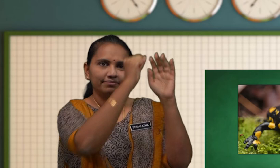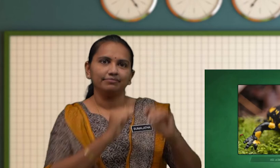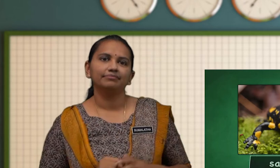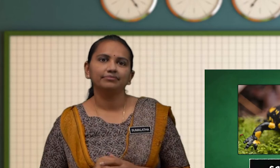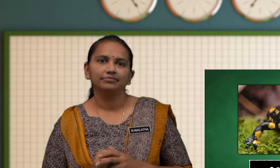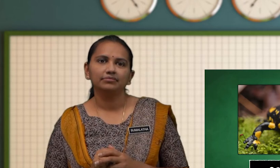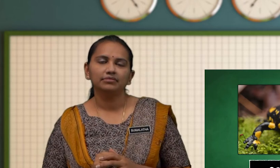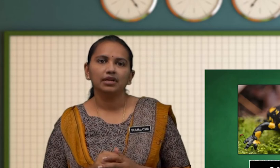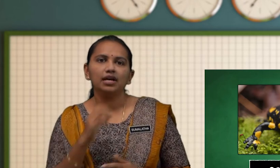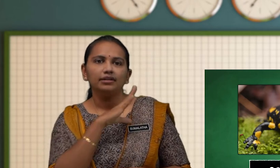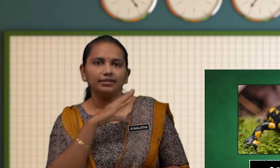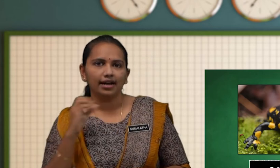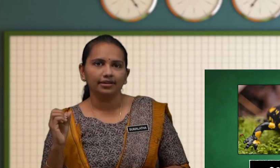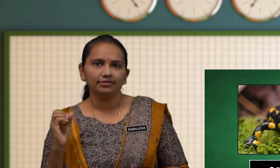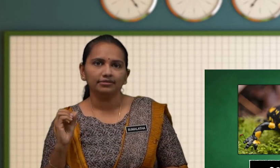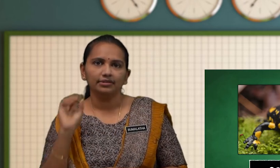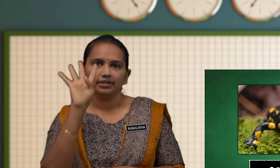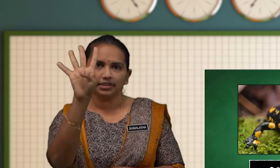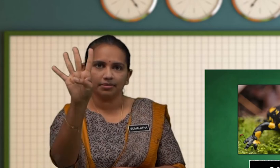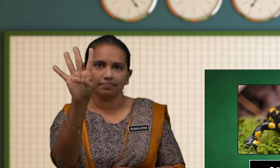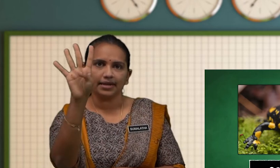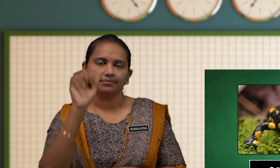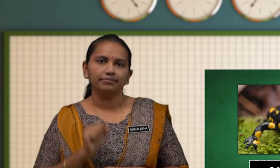Dan Keempat